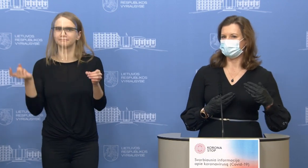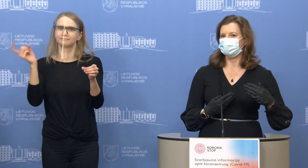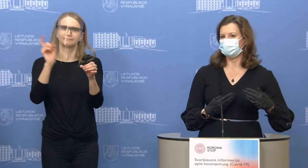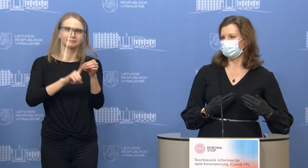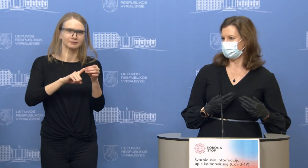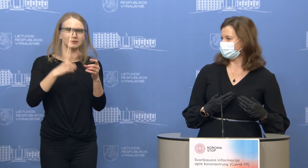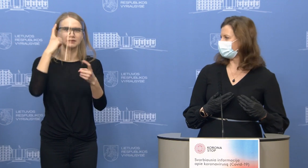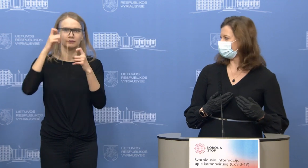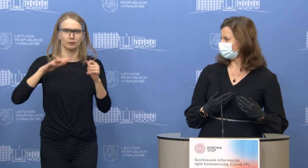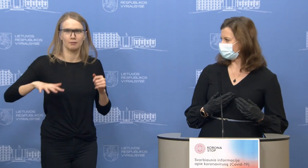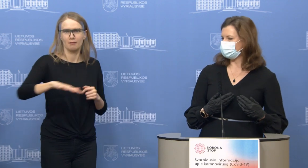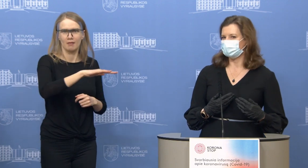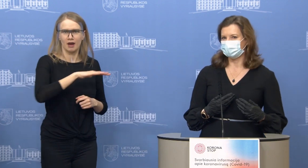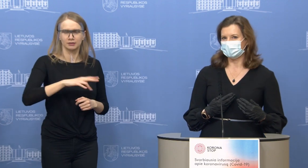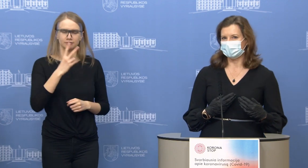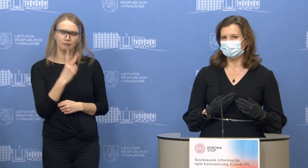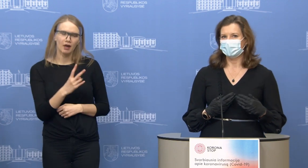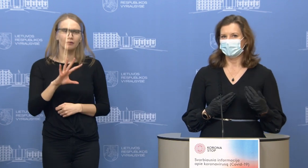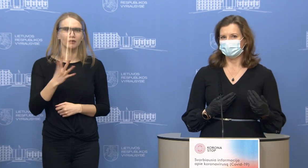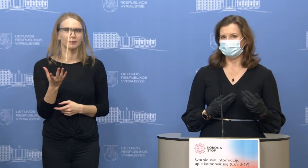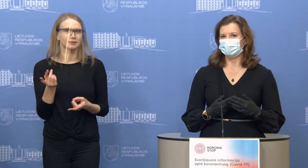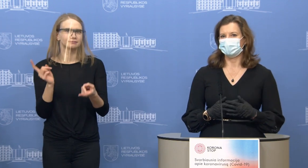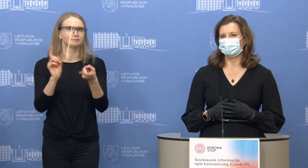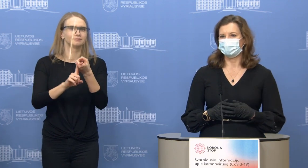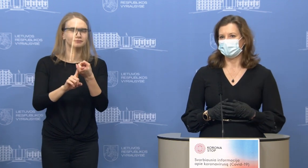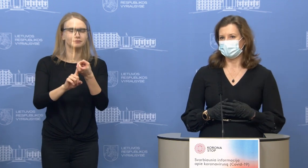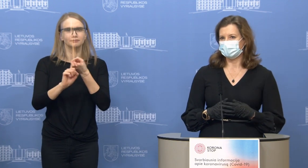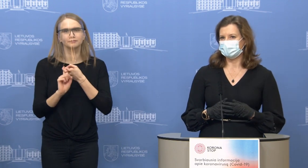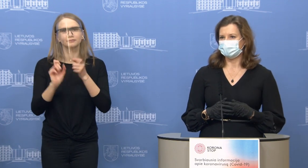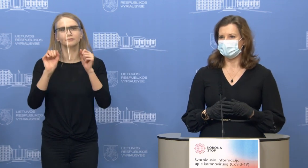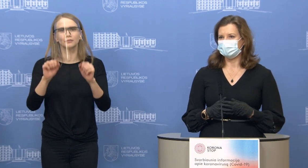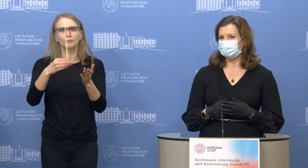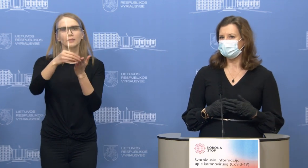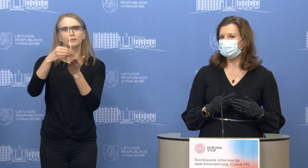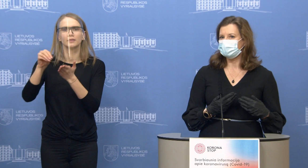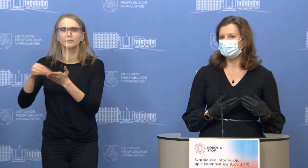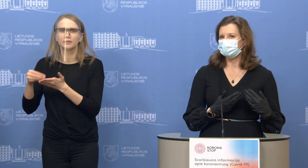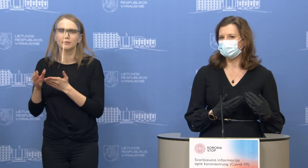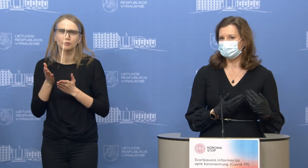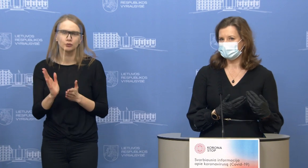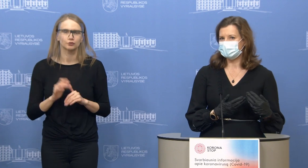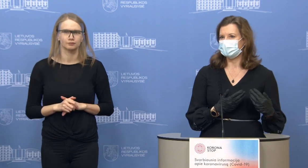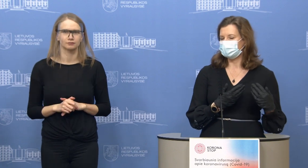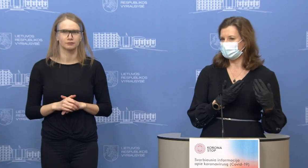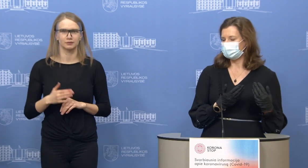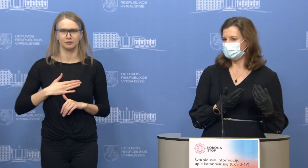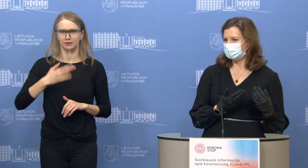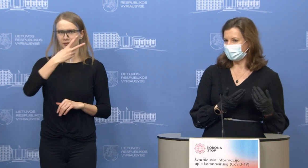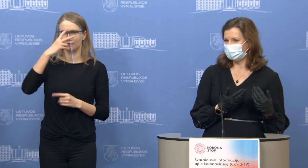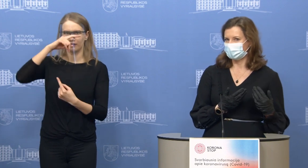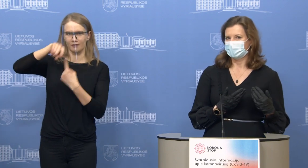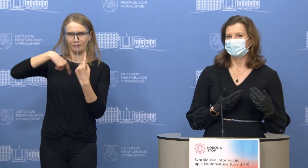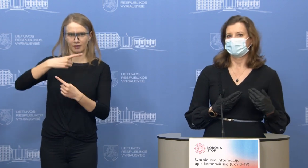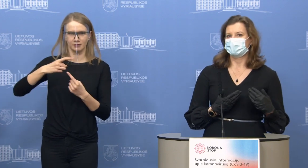jos mato, iš ko jos galėtų pirkti, iš kokių tėkėjų. Ir taip pat matome nemažai sėkmės istorijų, jau kaip Lietuvos verslas gamintojai